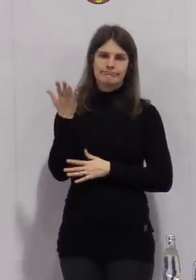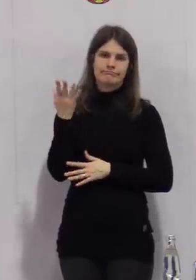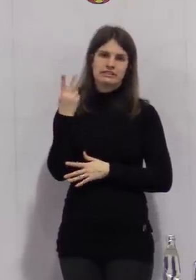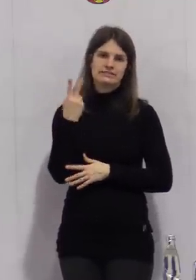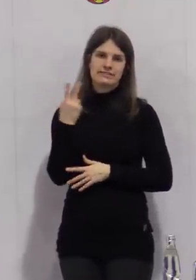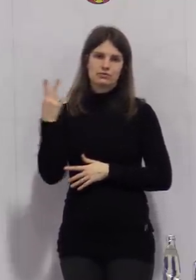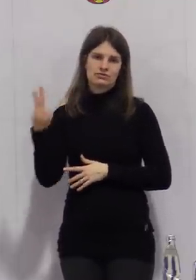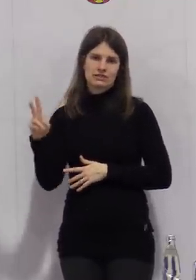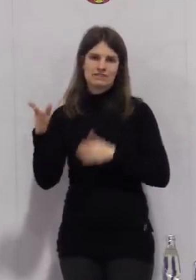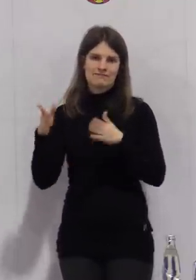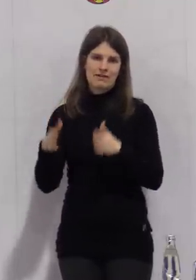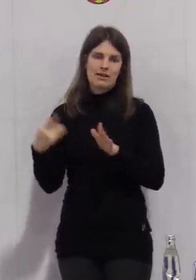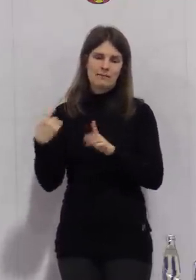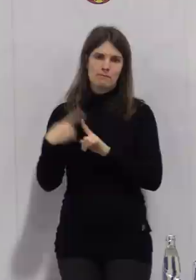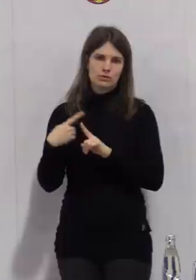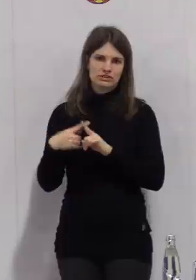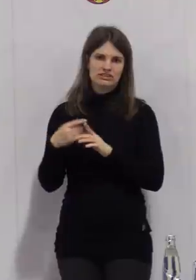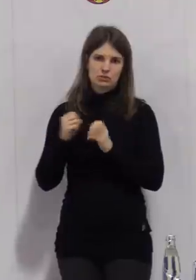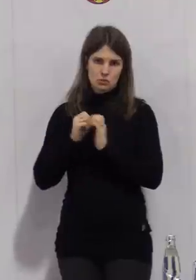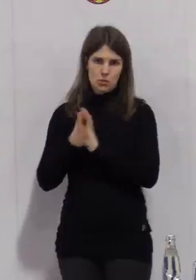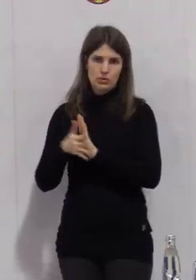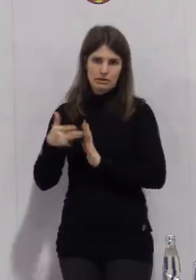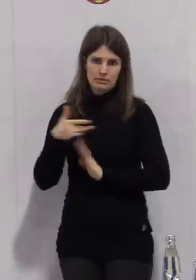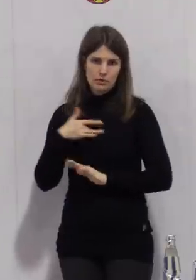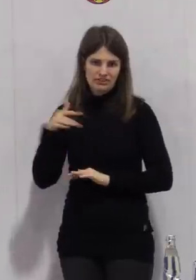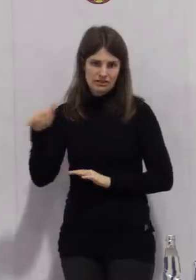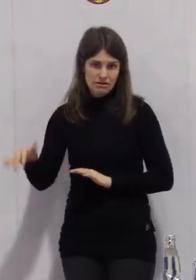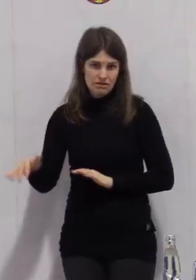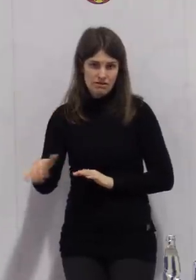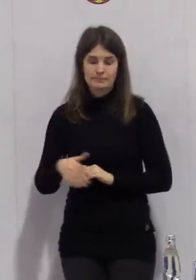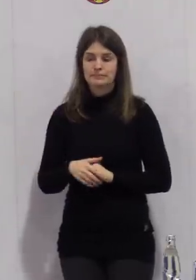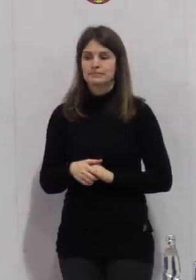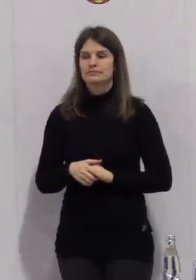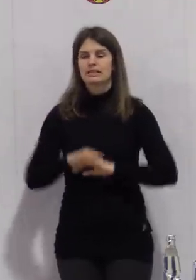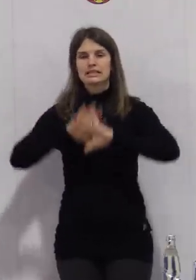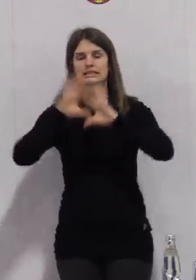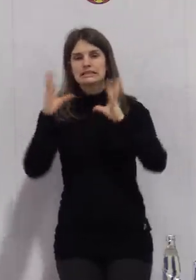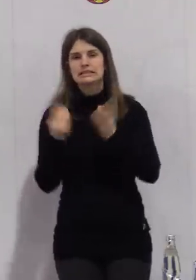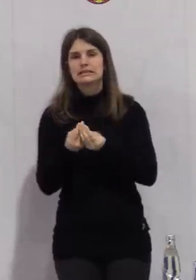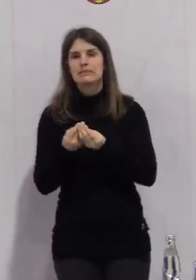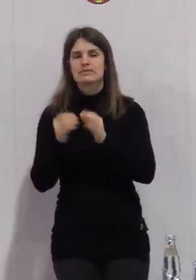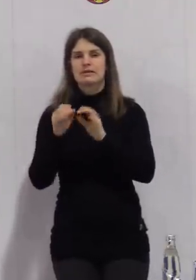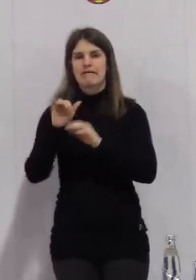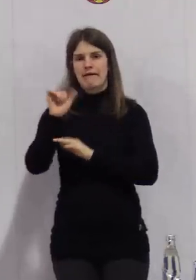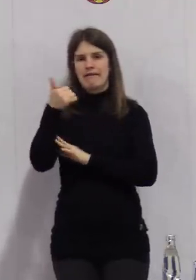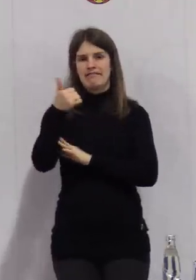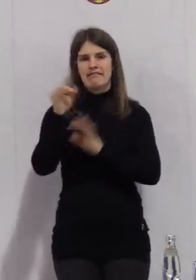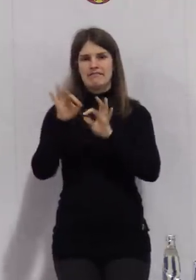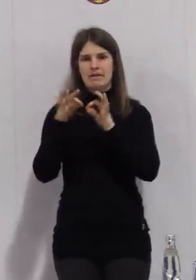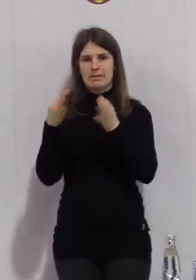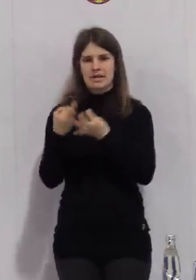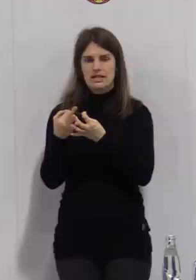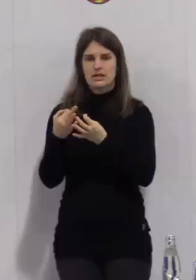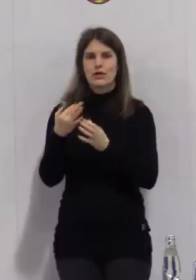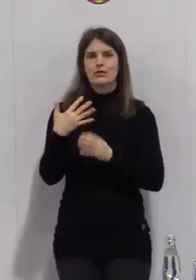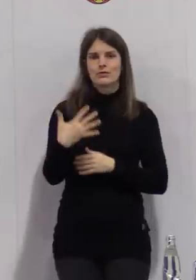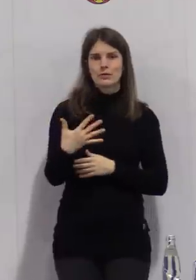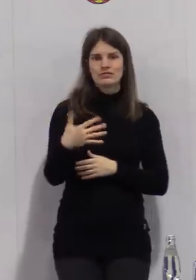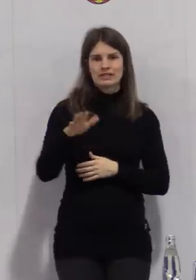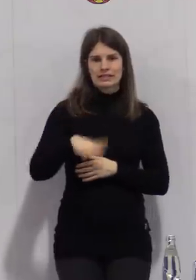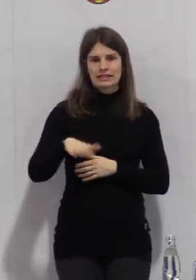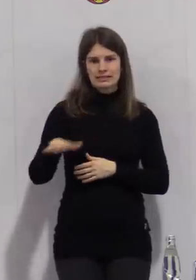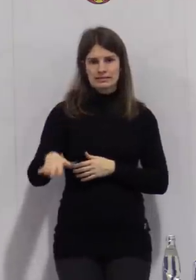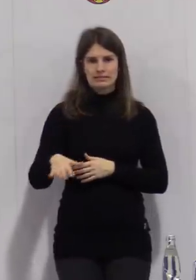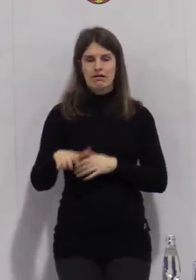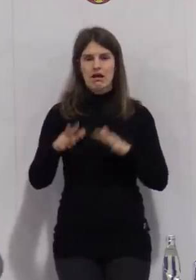gefunden haben. Das sind insgesamt elf Familienangehörige, fünf Kinder und